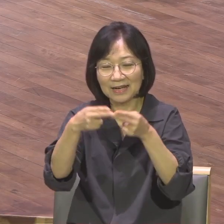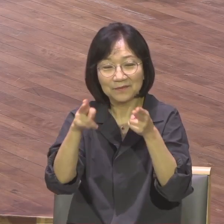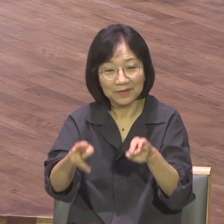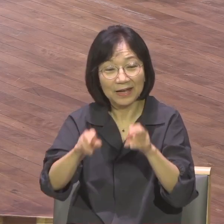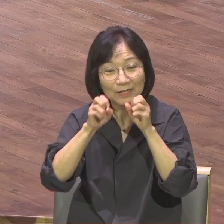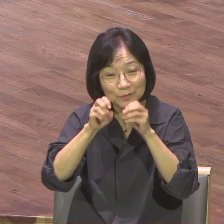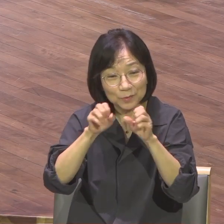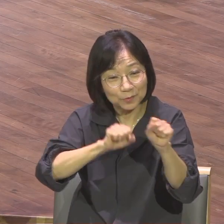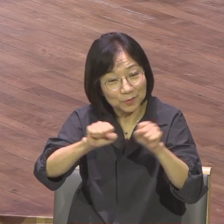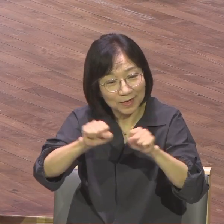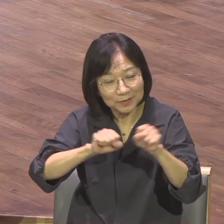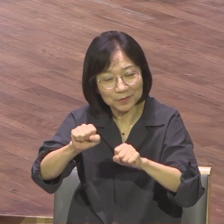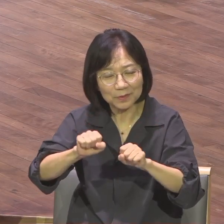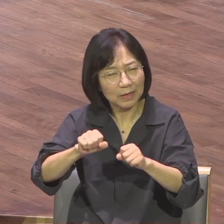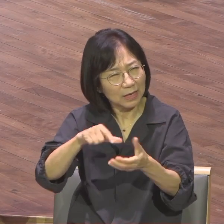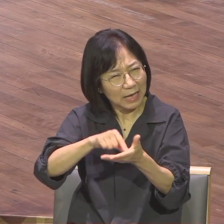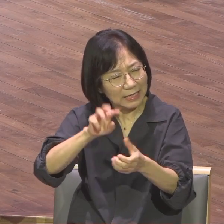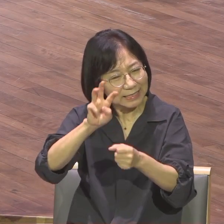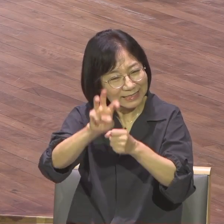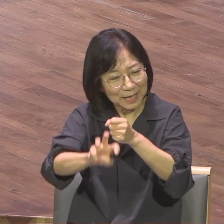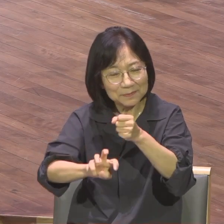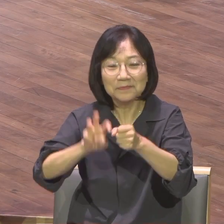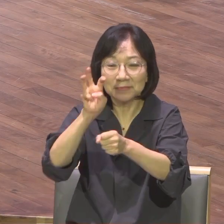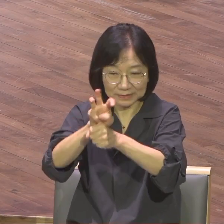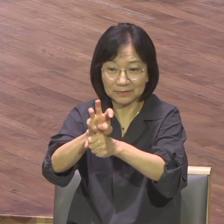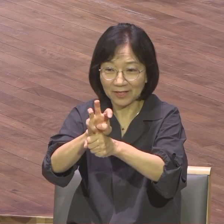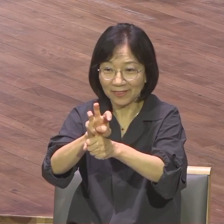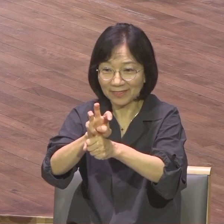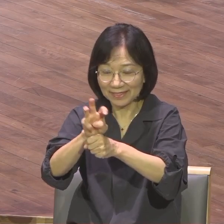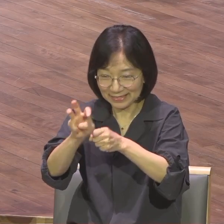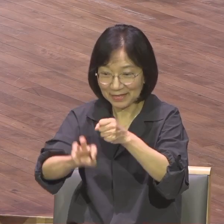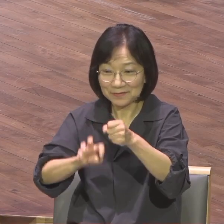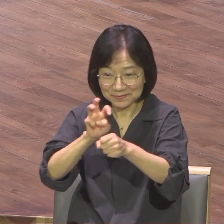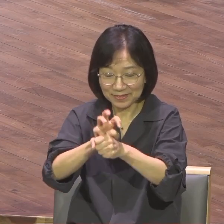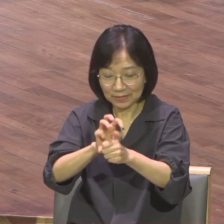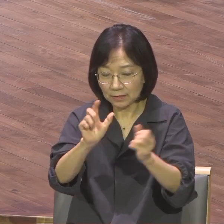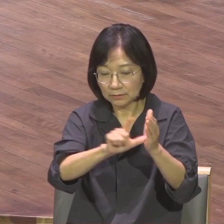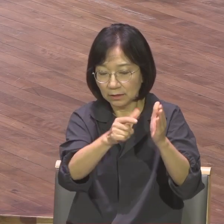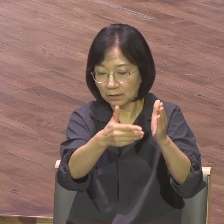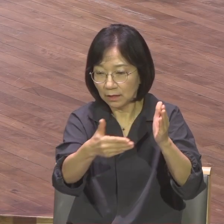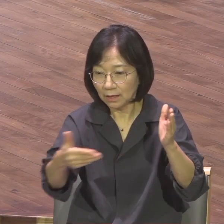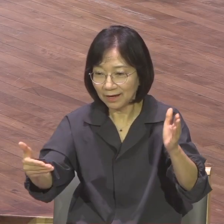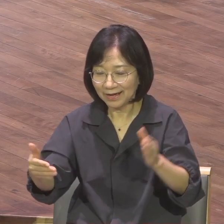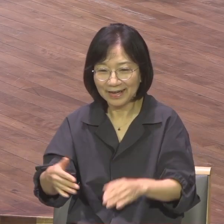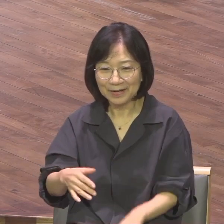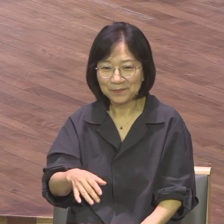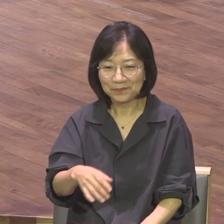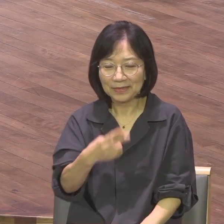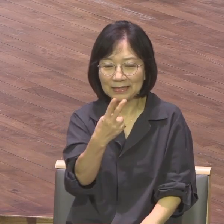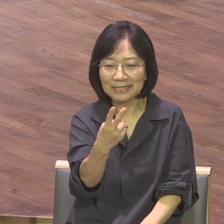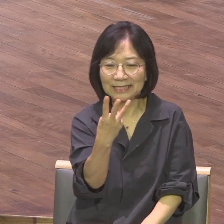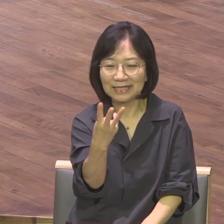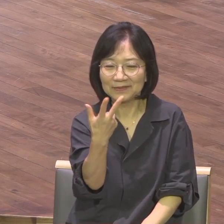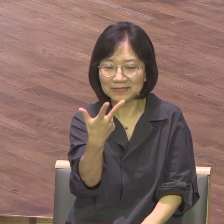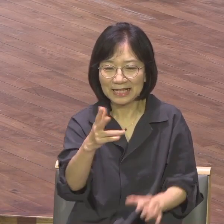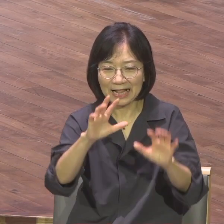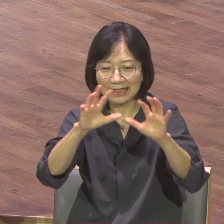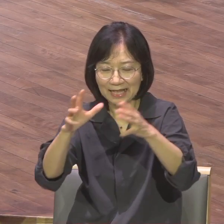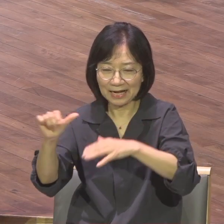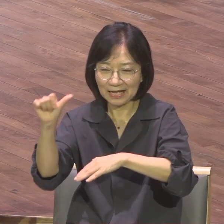받아오면서 지금 저와 여러분들은 237나라 오천종족 보금화를 향한 언약의 대열 속에 지금 저와 여러분들은